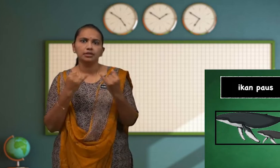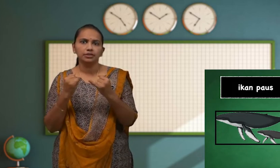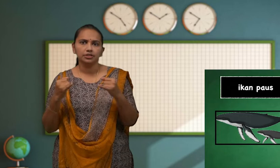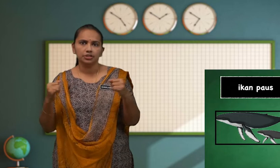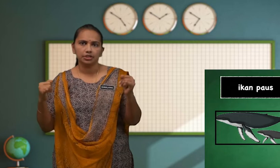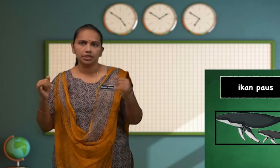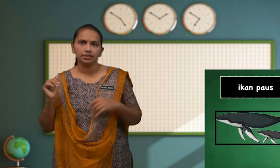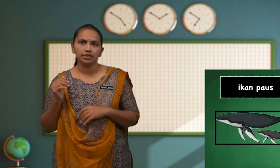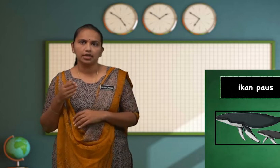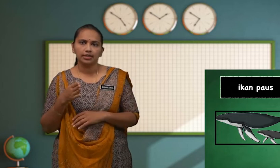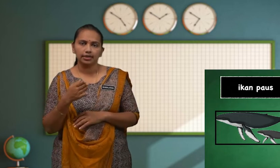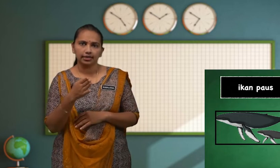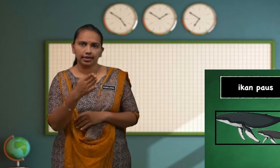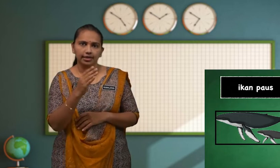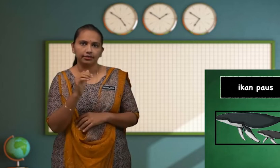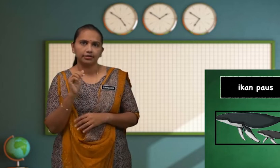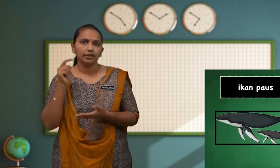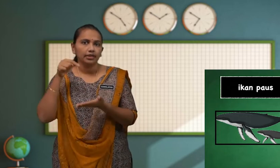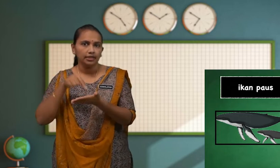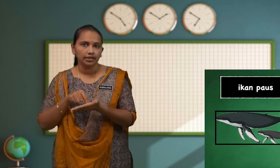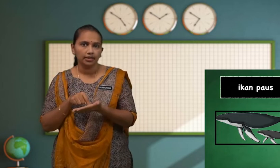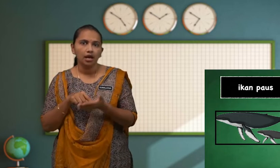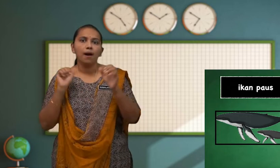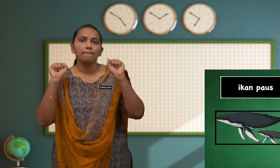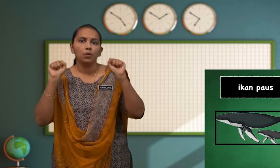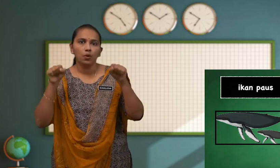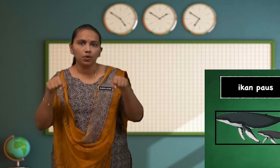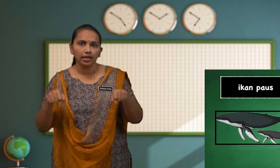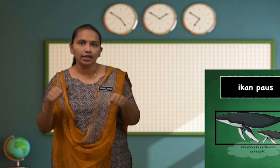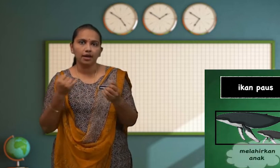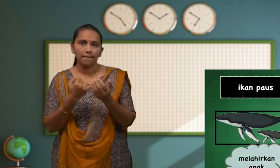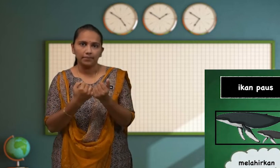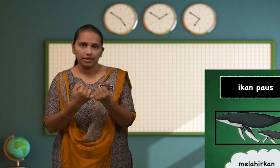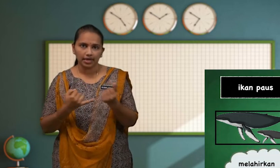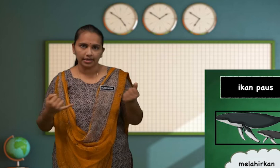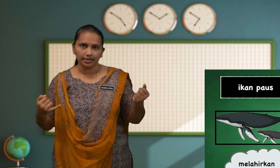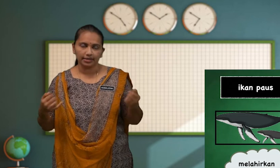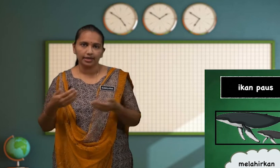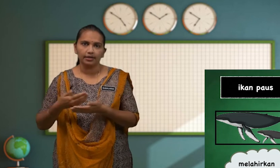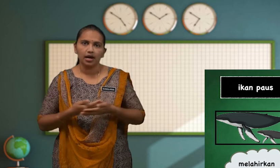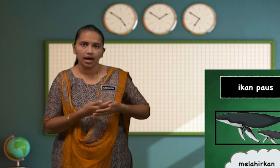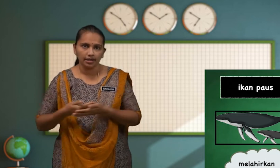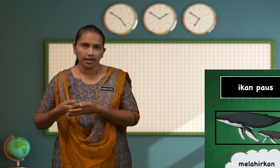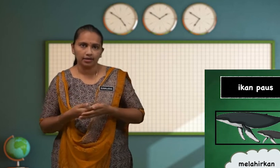Jenis Ikan Ini Boleh Melahirkan Anak